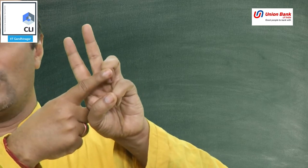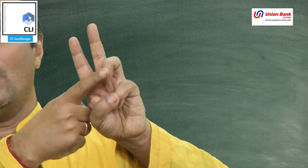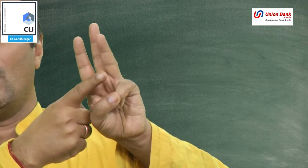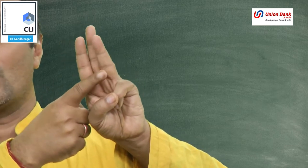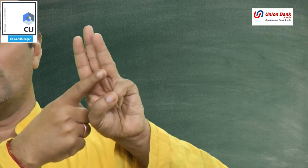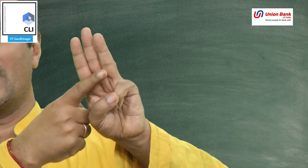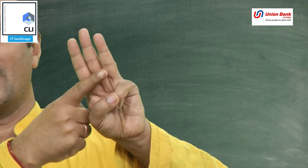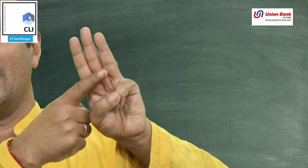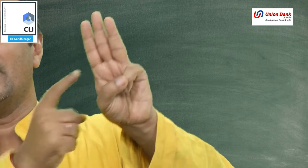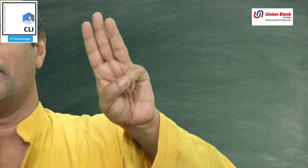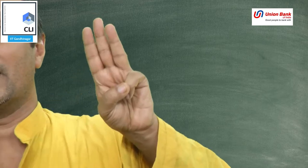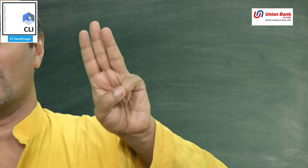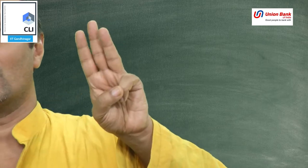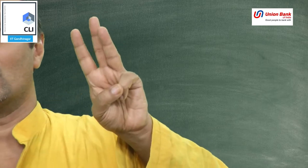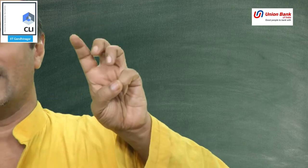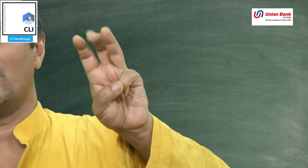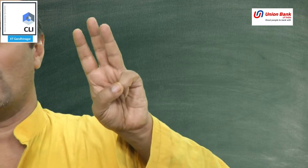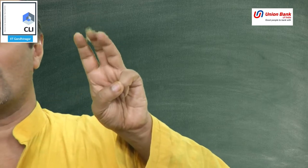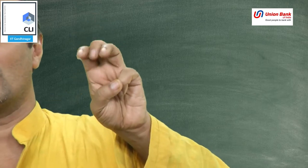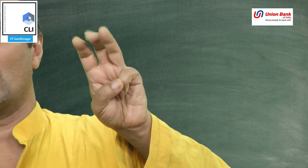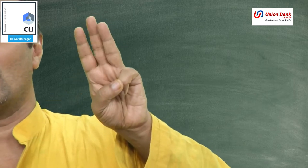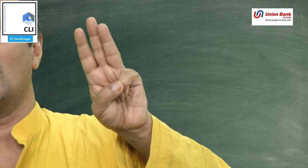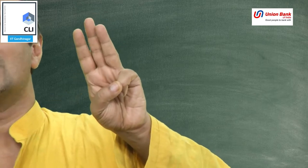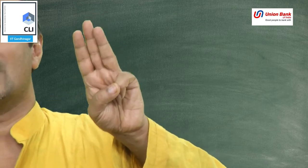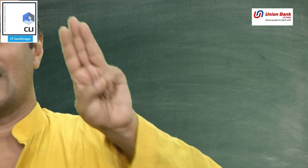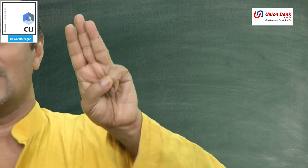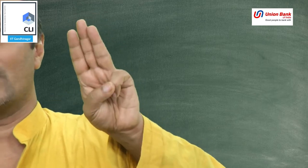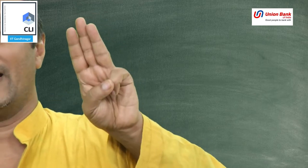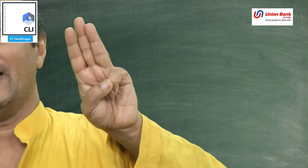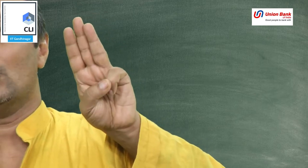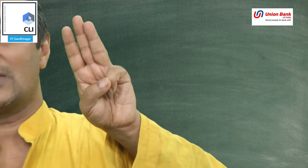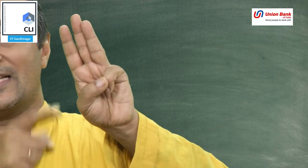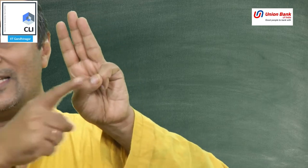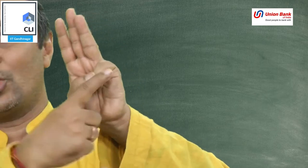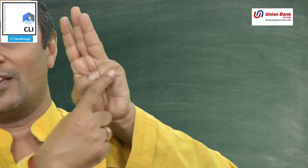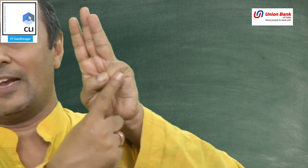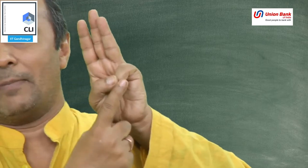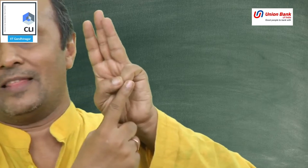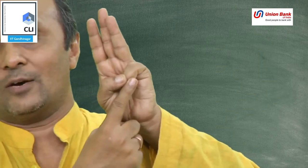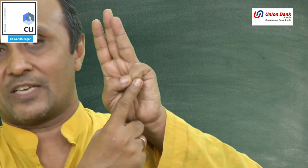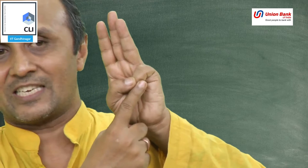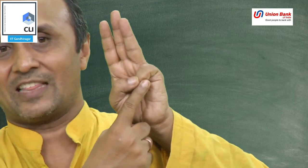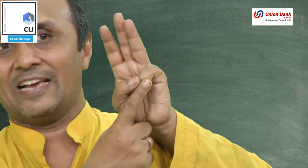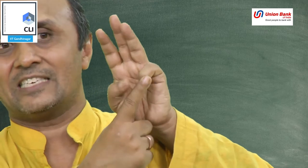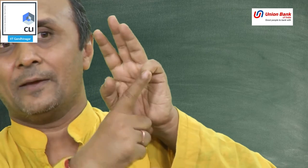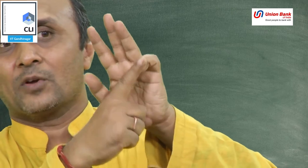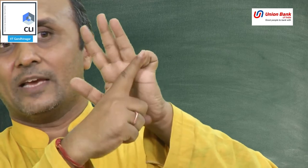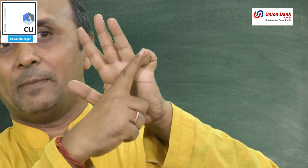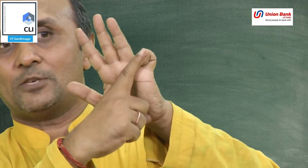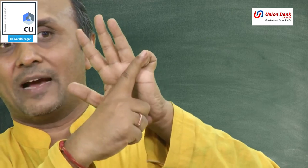और उपर ले गए, फिर 9 तो ये 9 और 9 और 9, 27 हो गए, उस तरह से चौती वाली बंद है, उसके 27 ये बीच में आगई